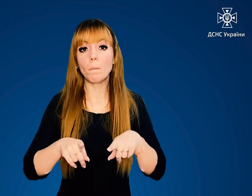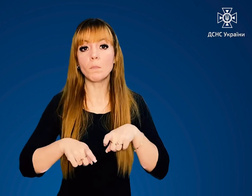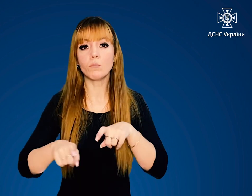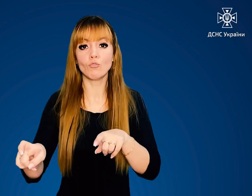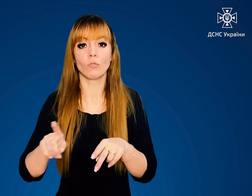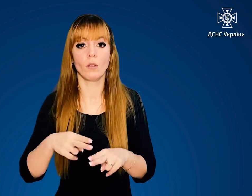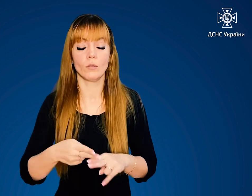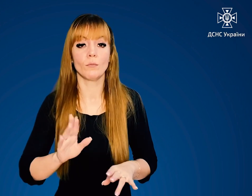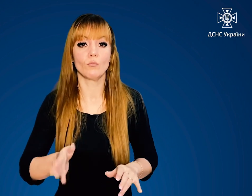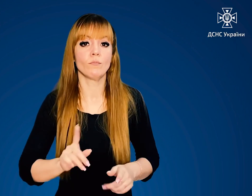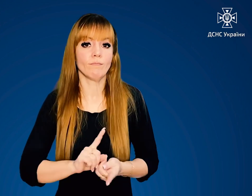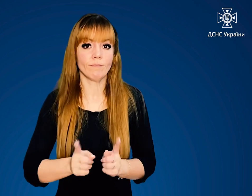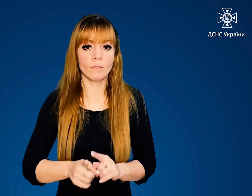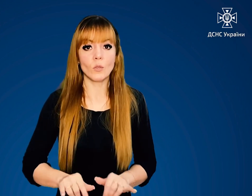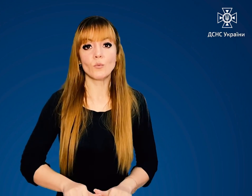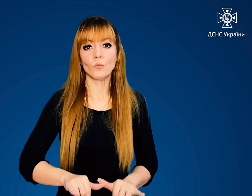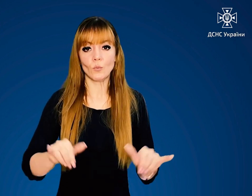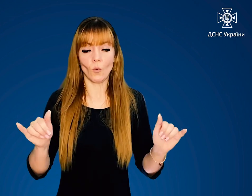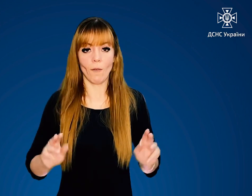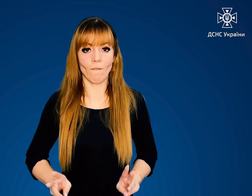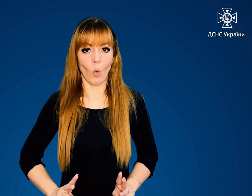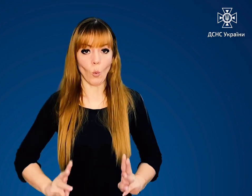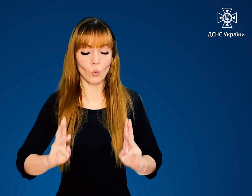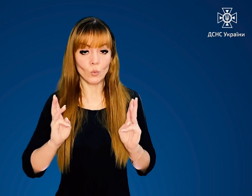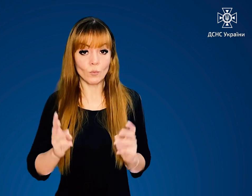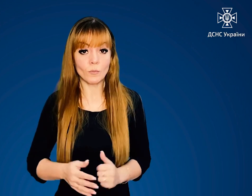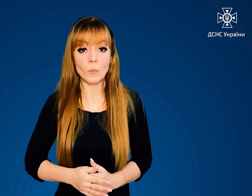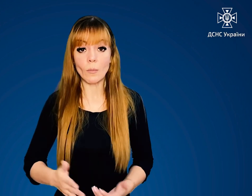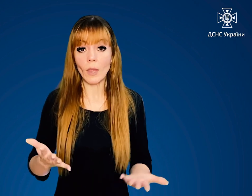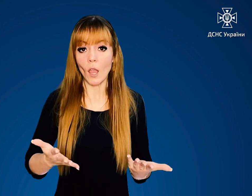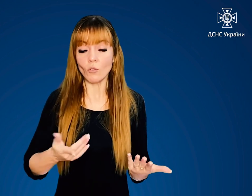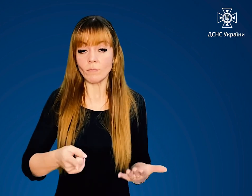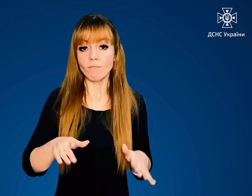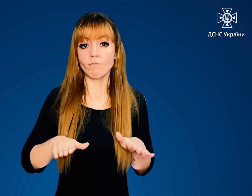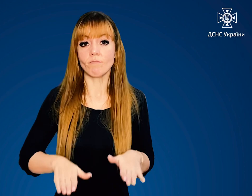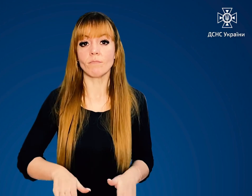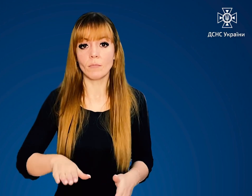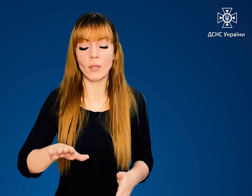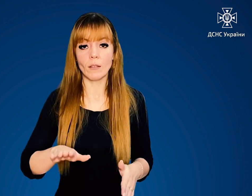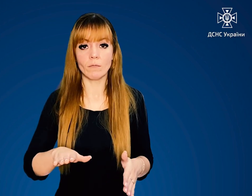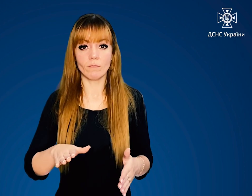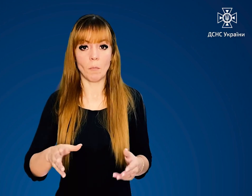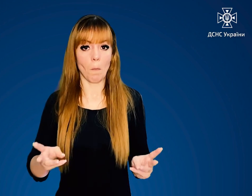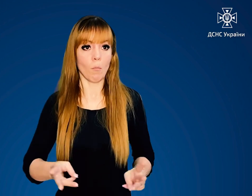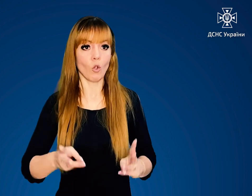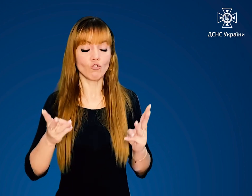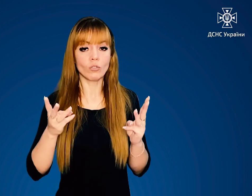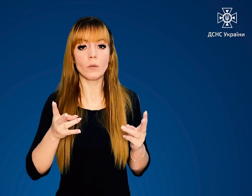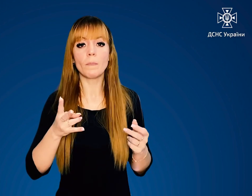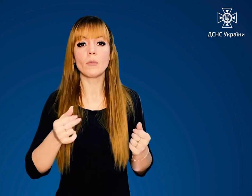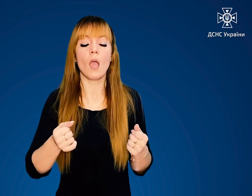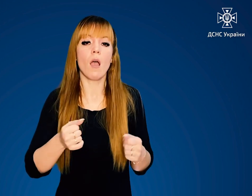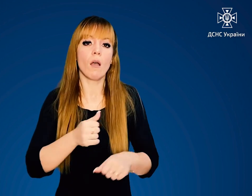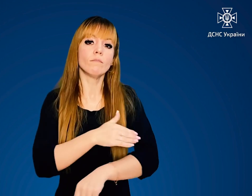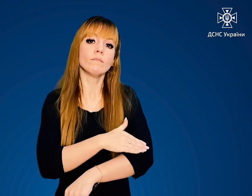сприяє роздуванню вогню. Якщо ви опинились в осередку пожежі на відкритій